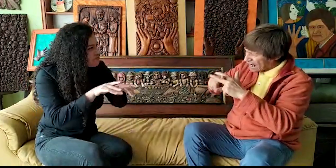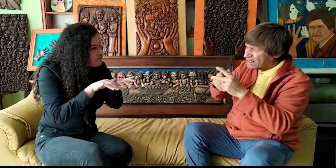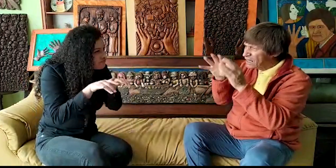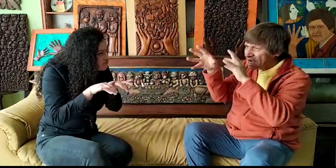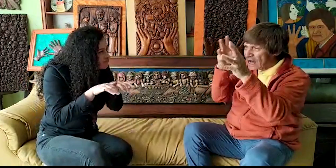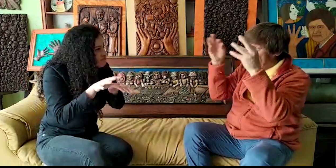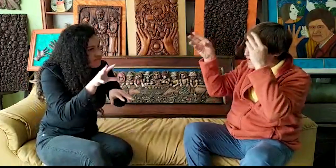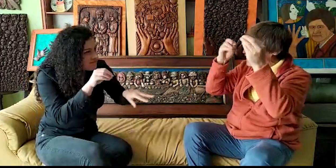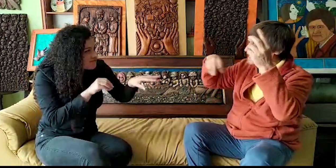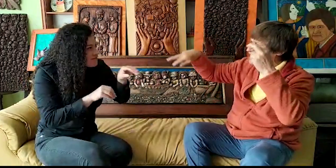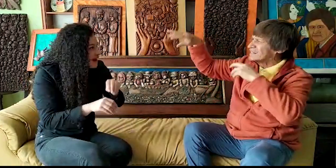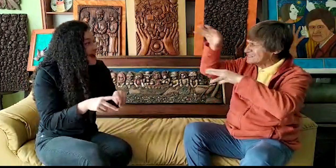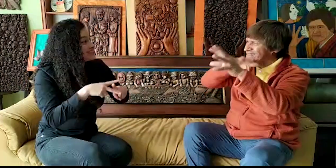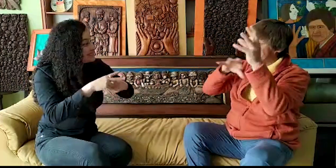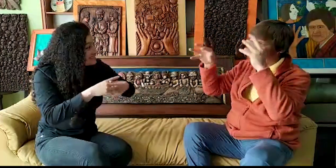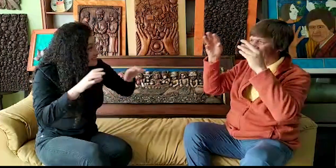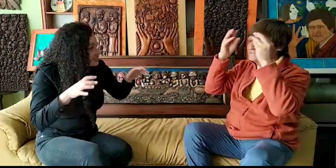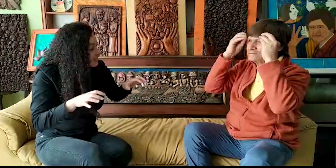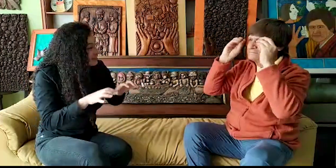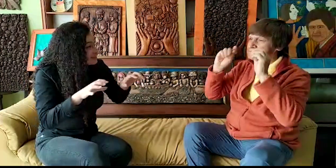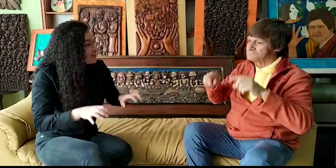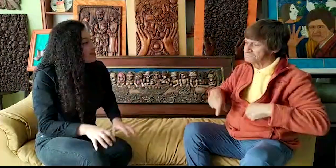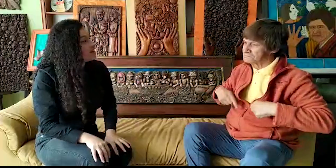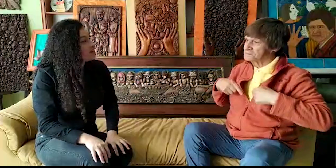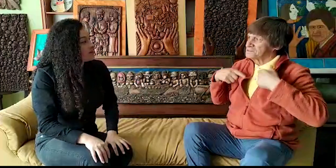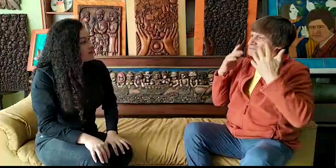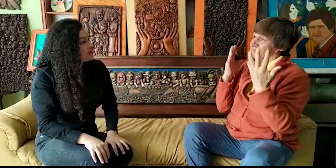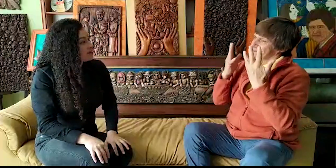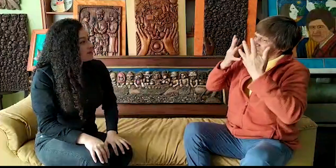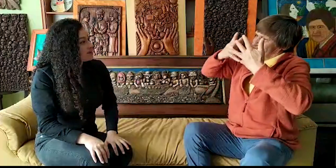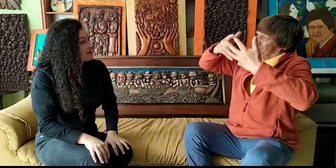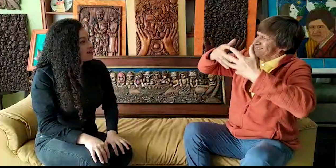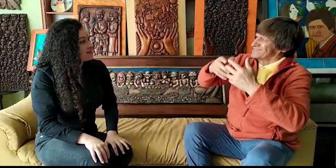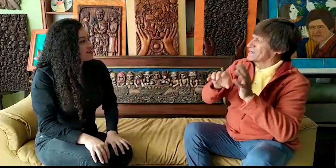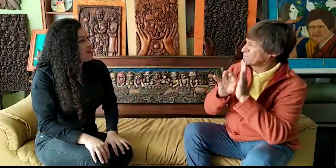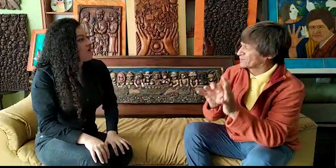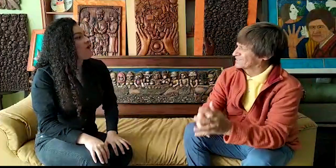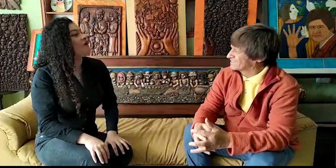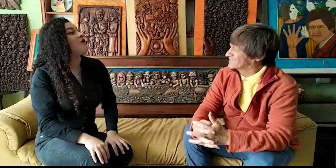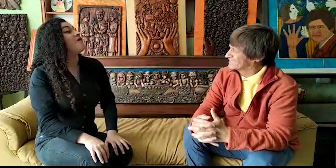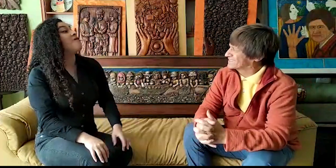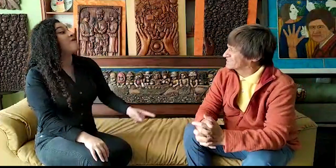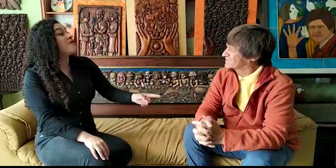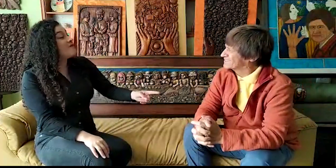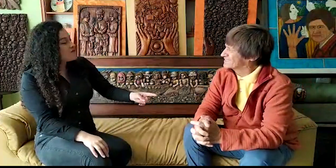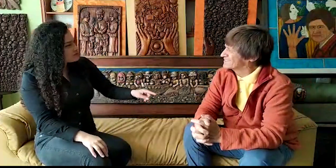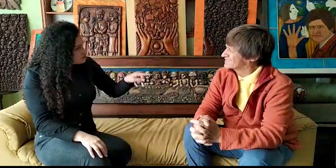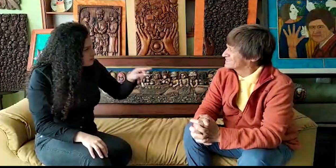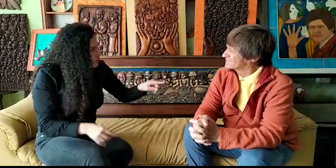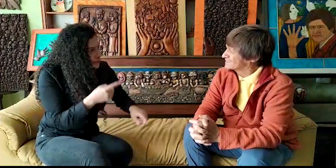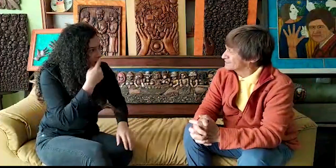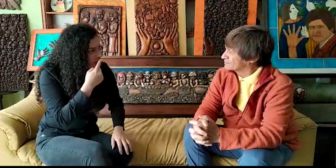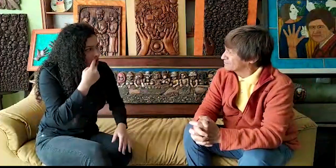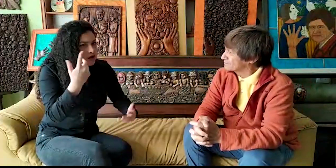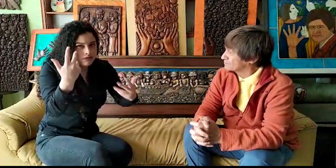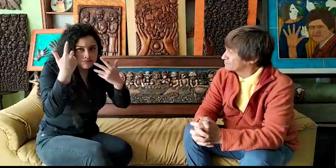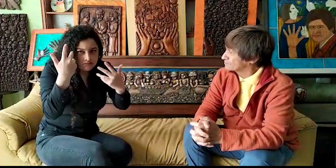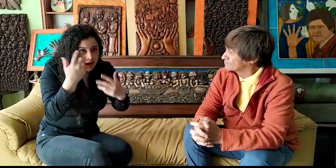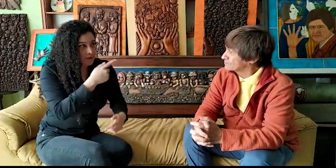aprendiendo, fui aprendiendo cómo utilizar las herramientas, cómo utilizar todo. Y pues fue involucrando todo este conocimiento. ¿Y tu